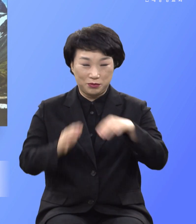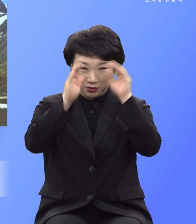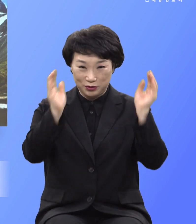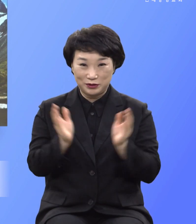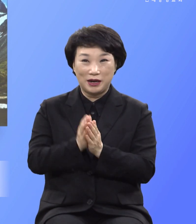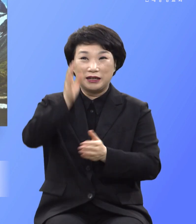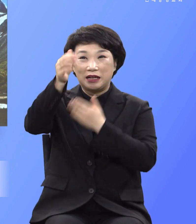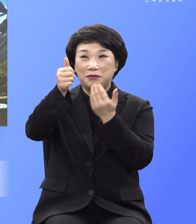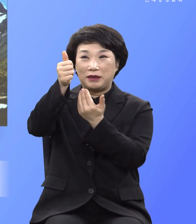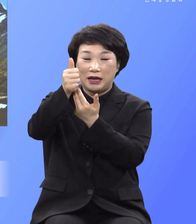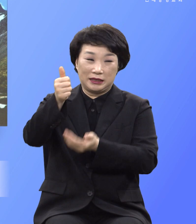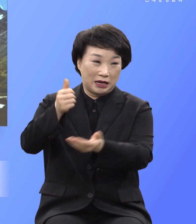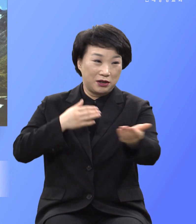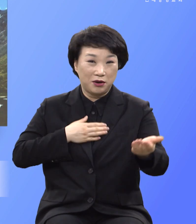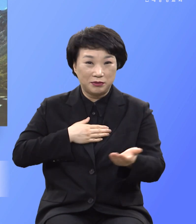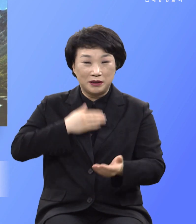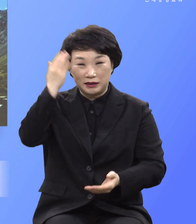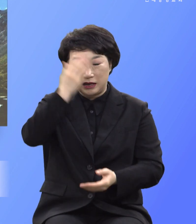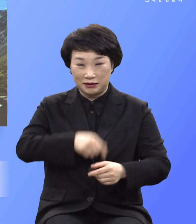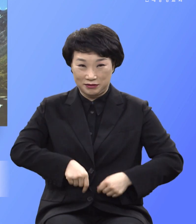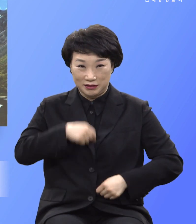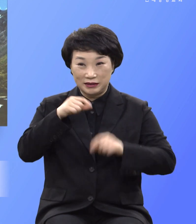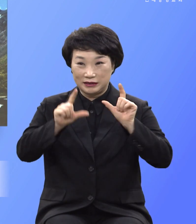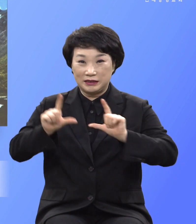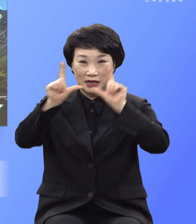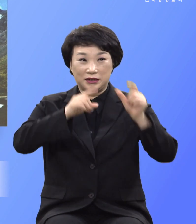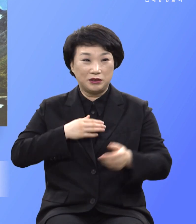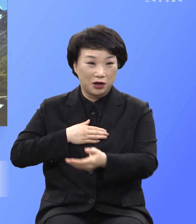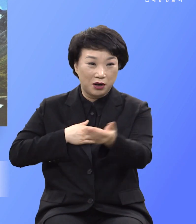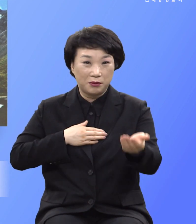앞에 정직하게 사는 여러분들의 길을 주님의 이름으로 축하합니다